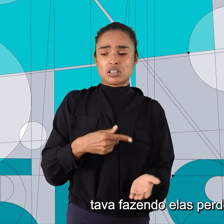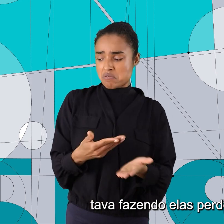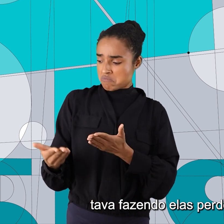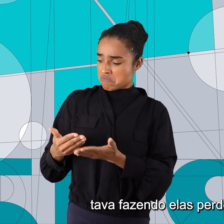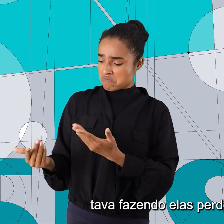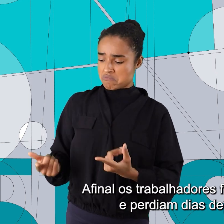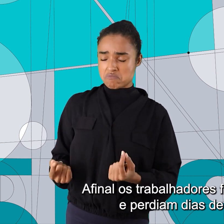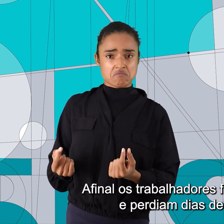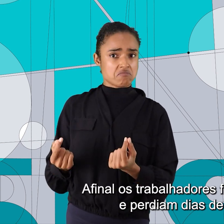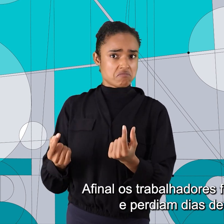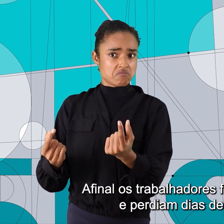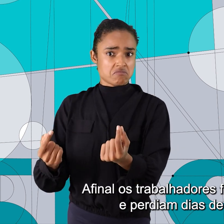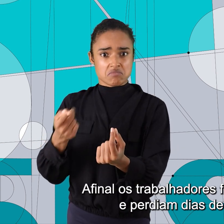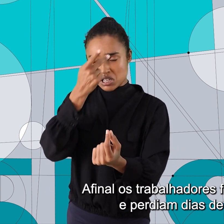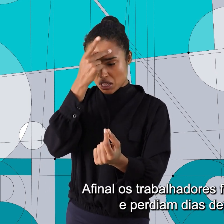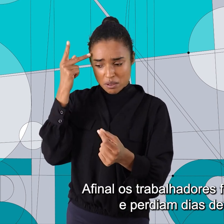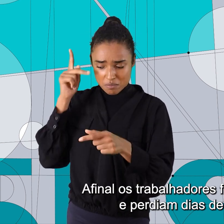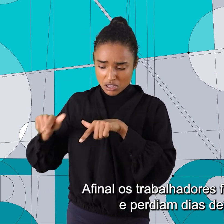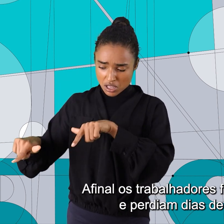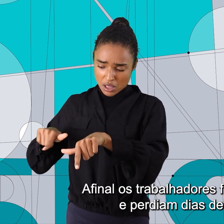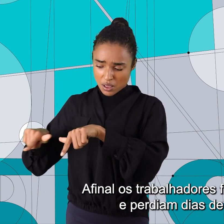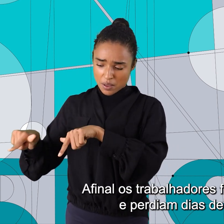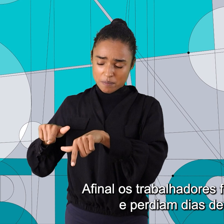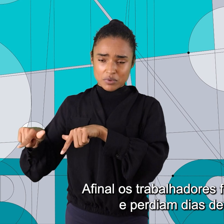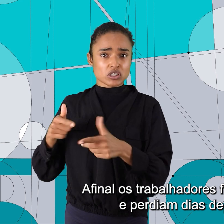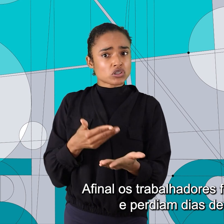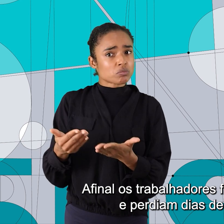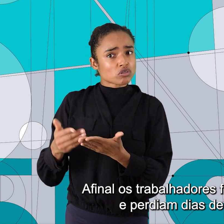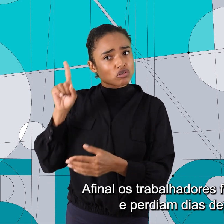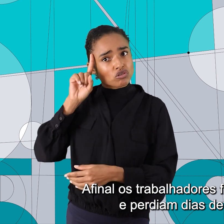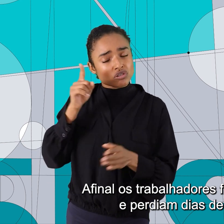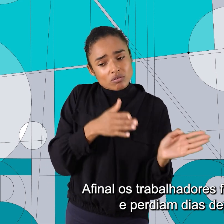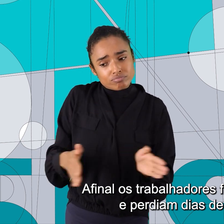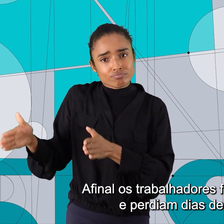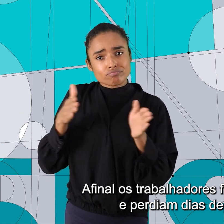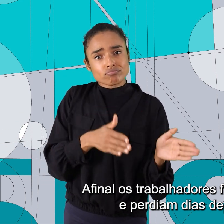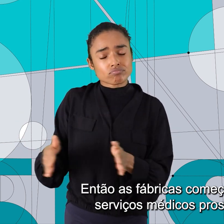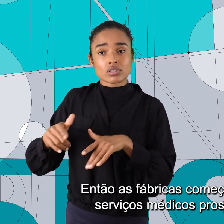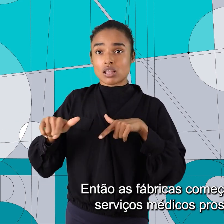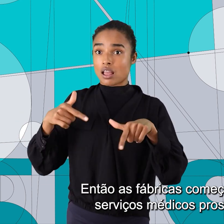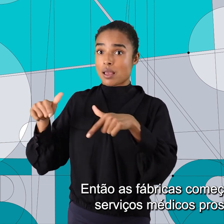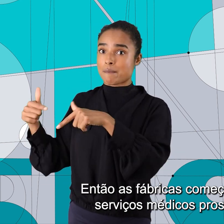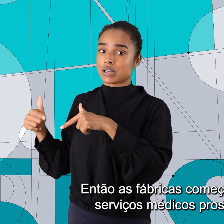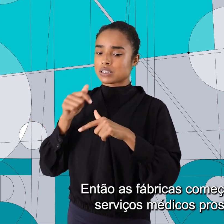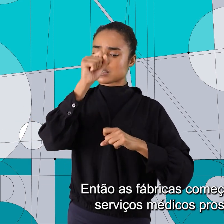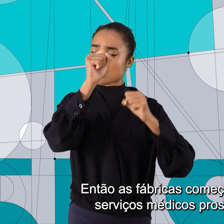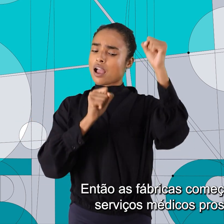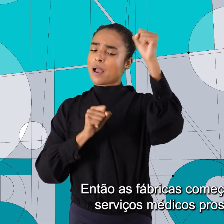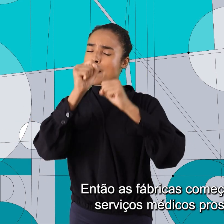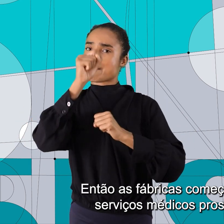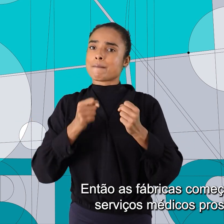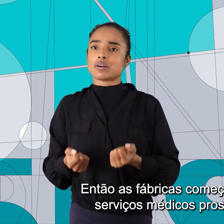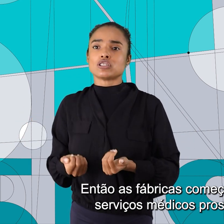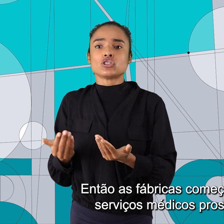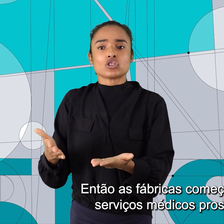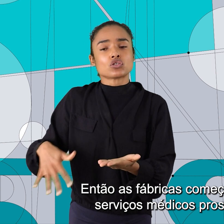perderem dinheiro, afinal, os trabalhadores ficavam doentes e perdiam dias de trabalho. Então, as fábricas começaram